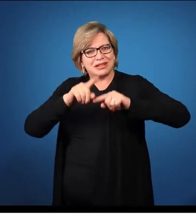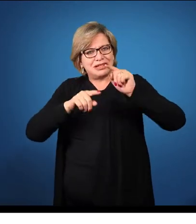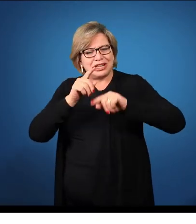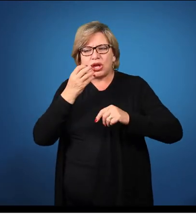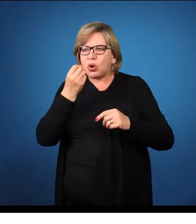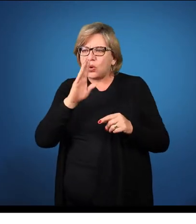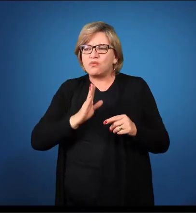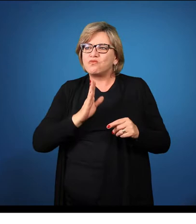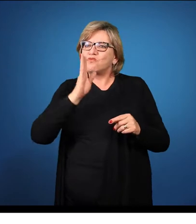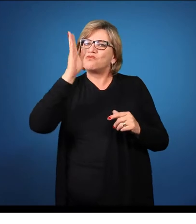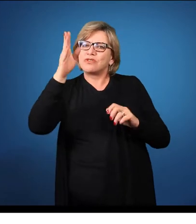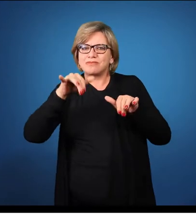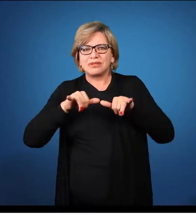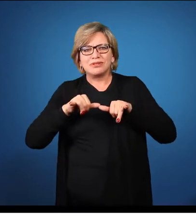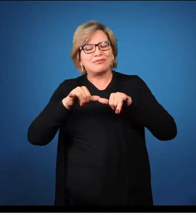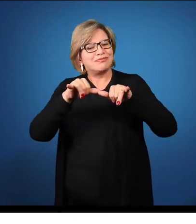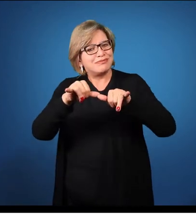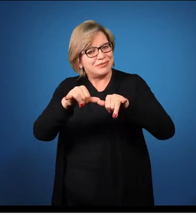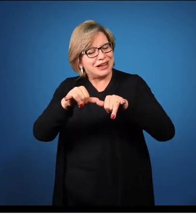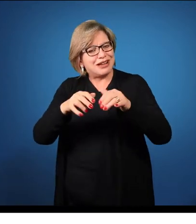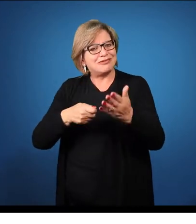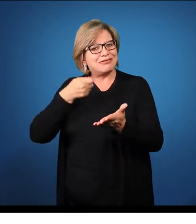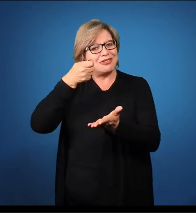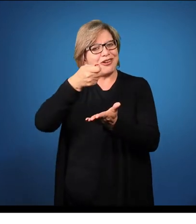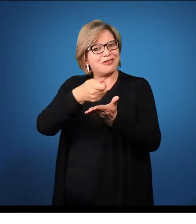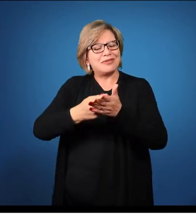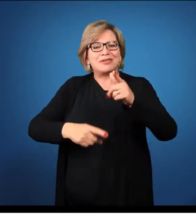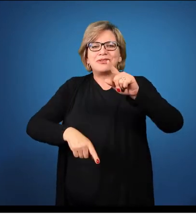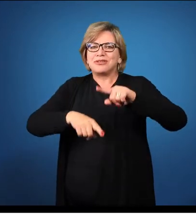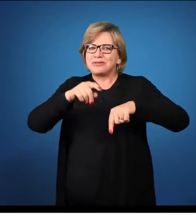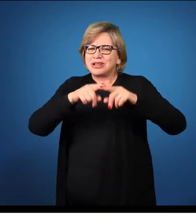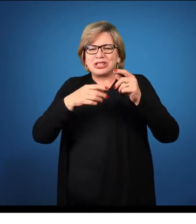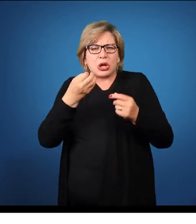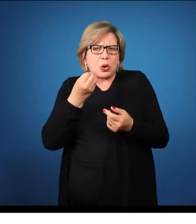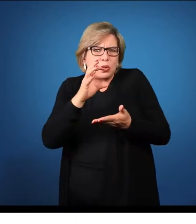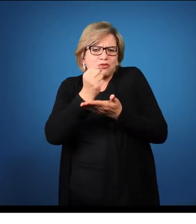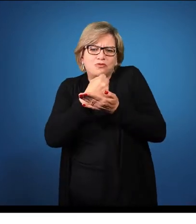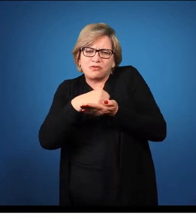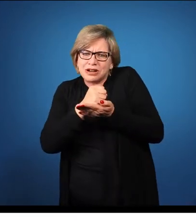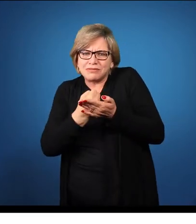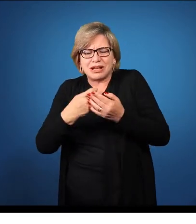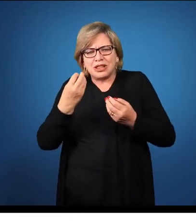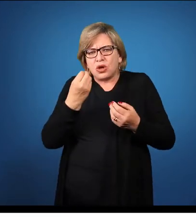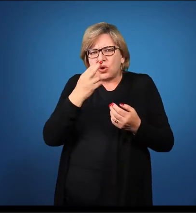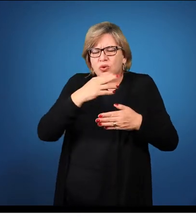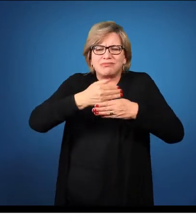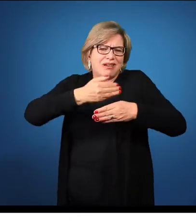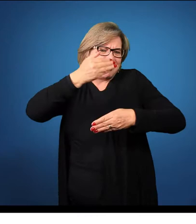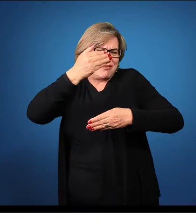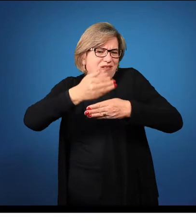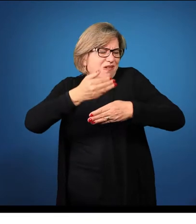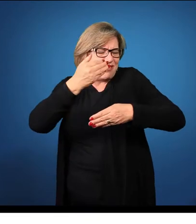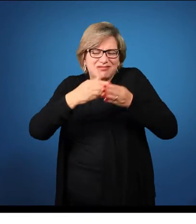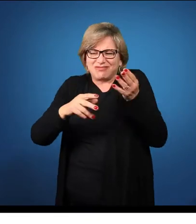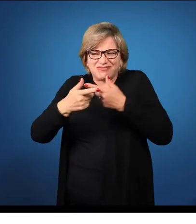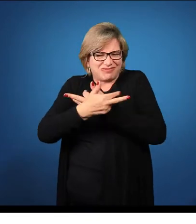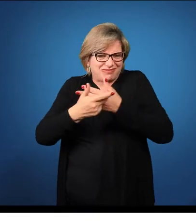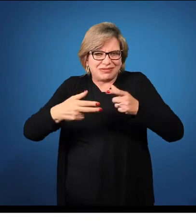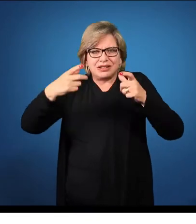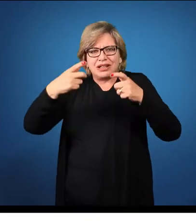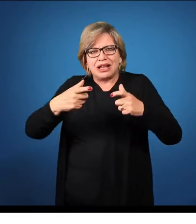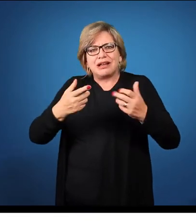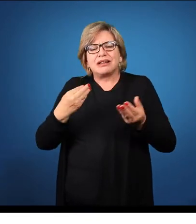vamos ali no supermercado e compramos um determinado produto ou vamos na farmácia ou na loja de autopeças, enfim.